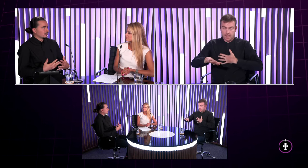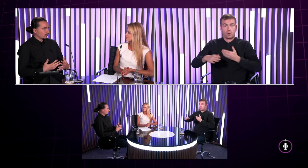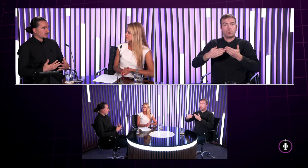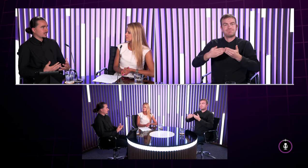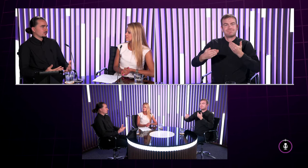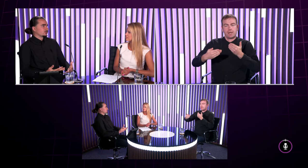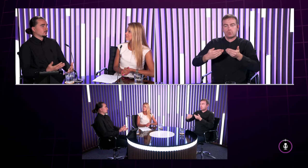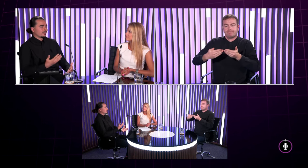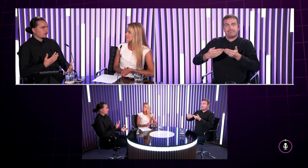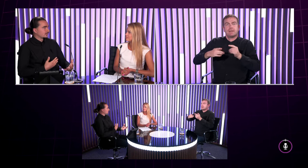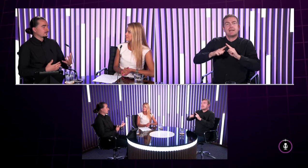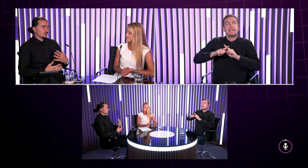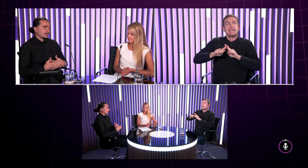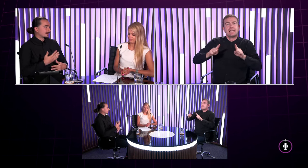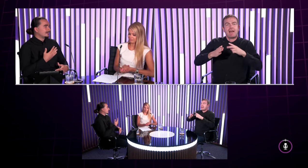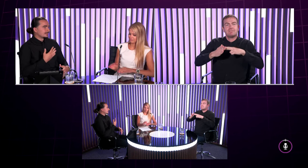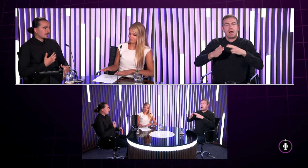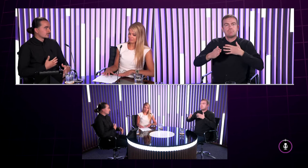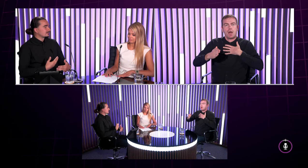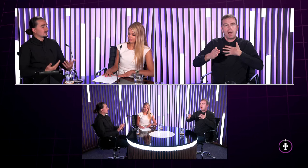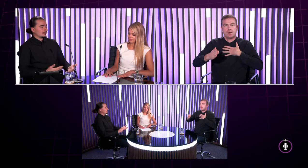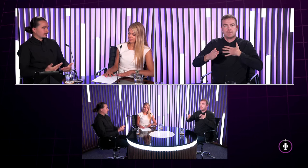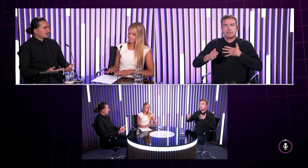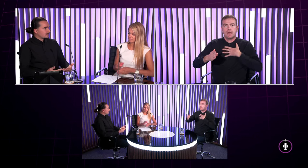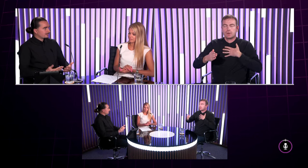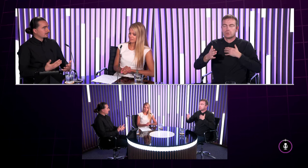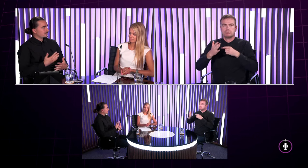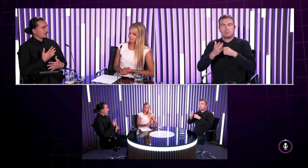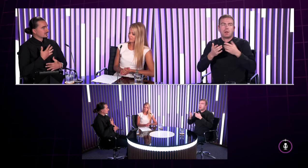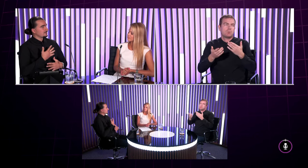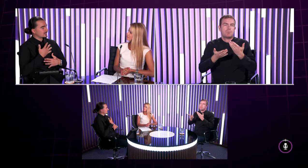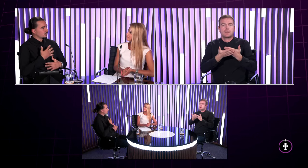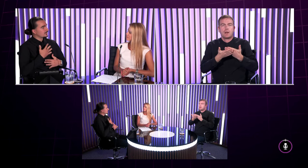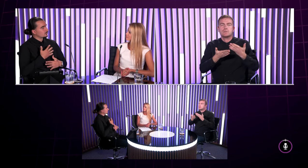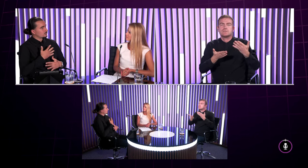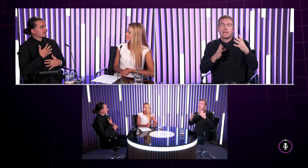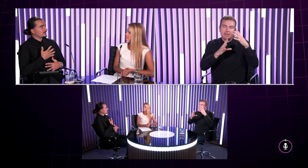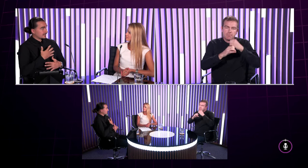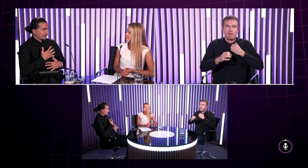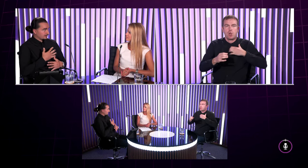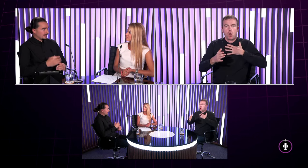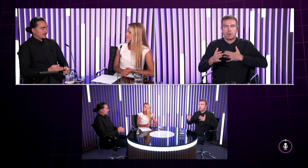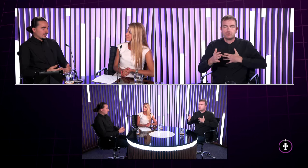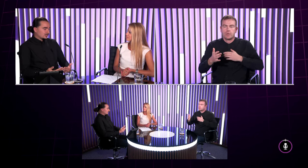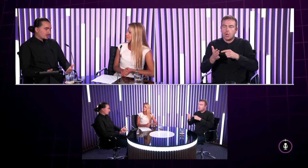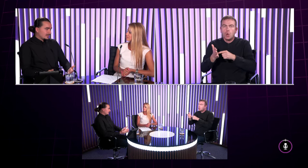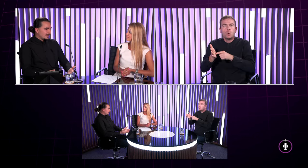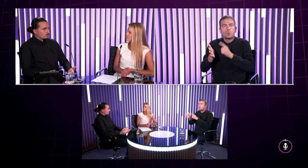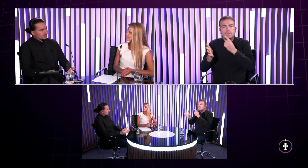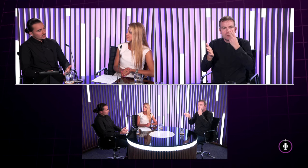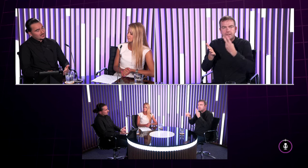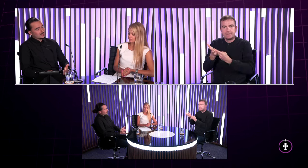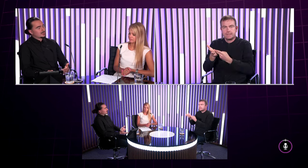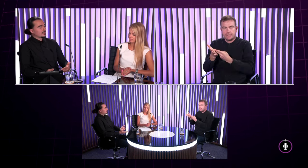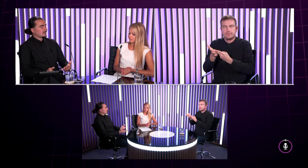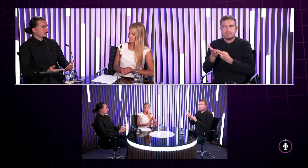nejaké tmavé oblečenie či už je to tmavá modrá, čierna tmavosývá tie tmavé farby aby naozaj tie ruky na tom pozadí vynikli takisto nie